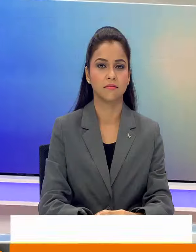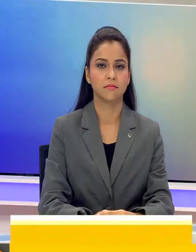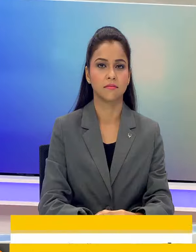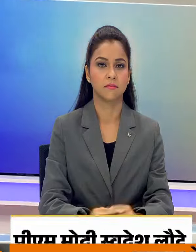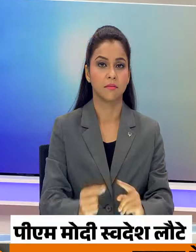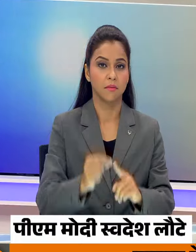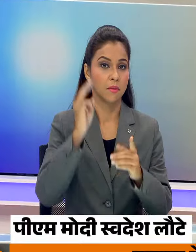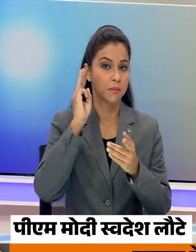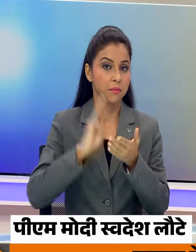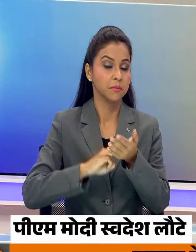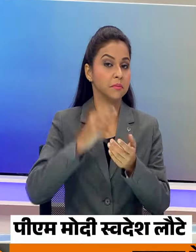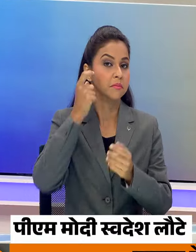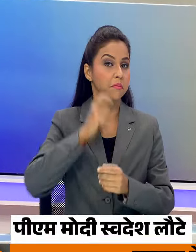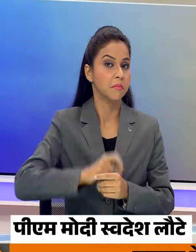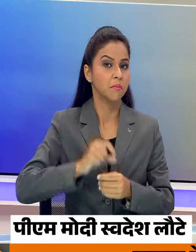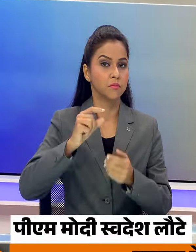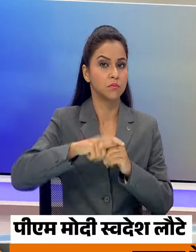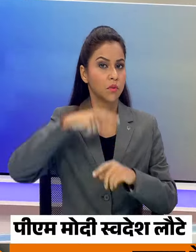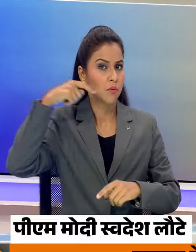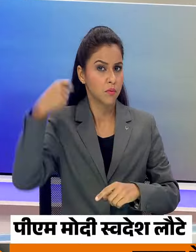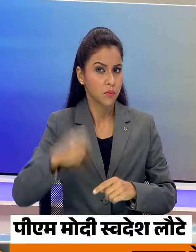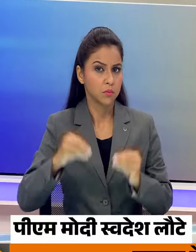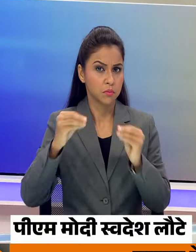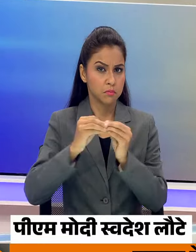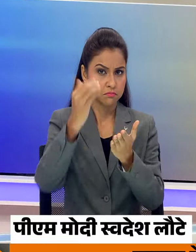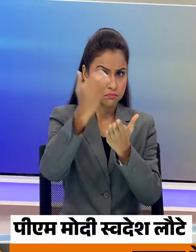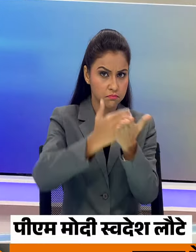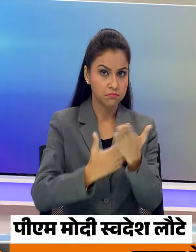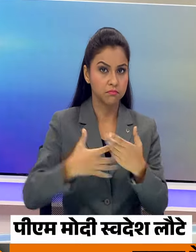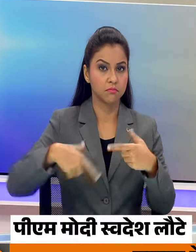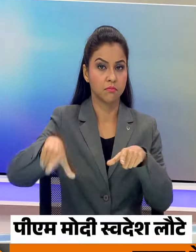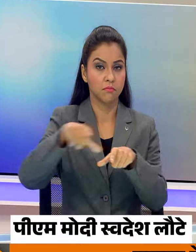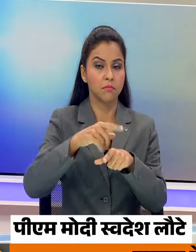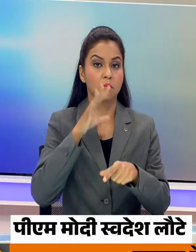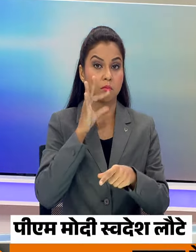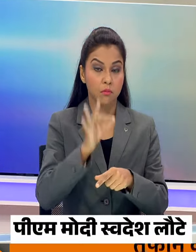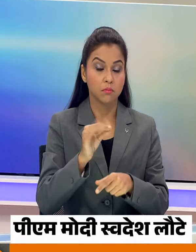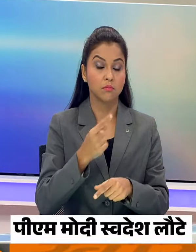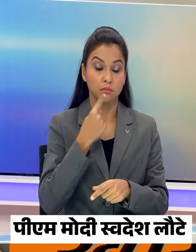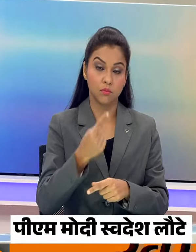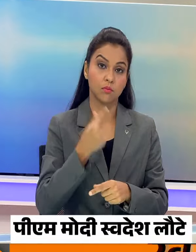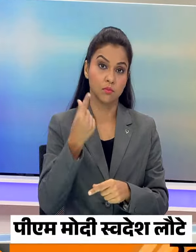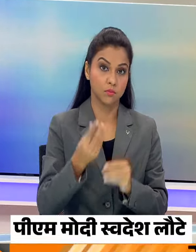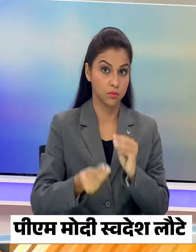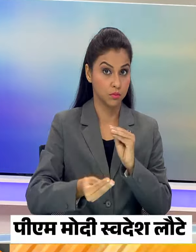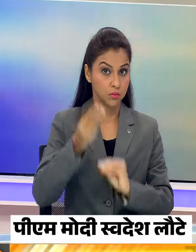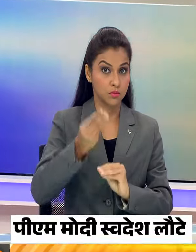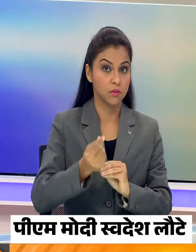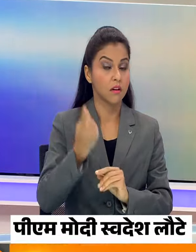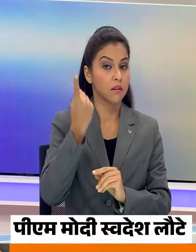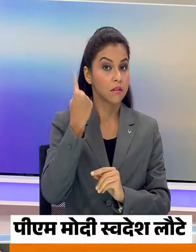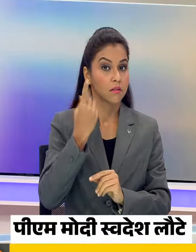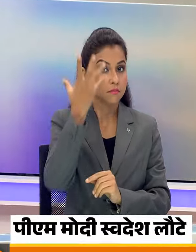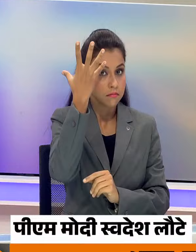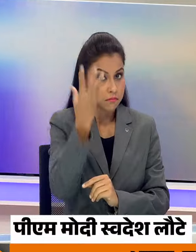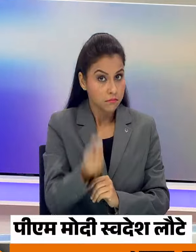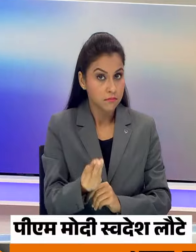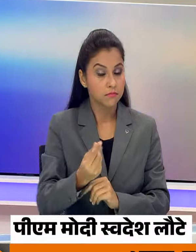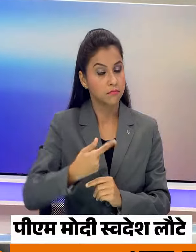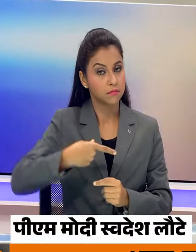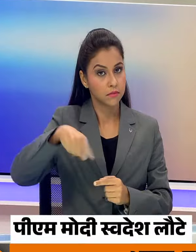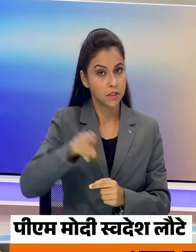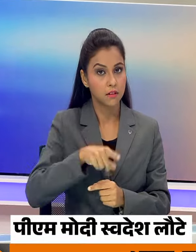प्रधान मंत्री मोधी ने रूस में हुए ब्रिक्स समेलन को बताया बेहदू प्योगी कल देर रात वापस लोटे स्वदेश